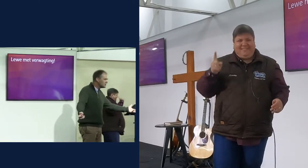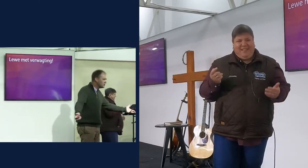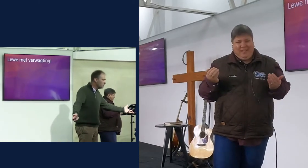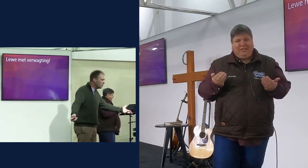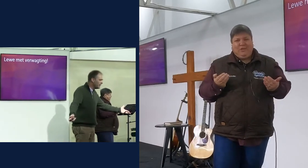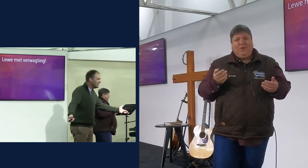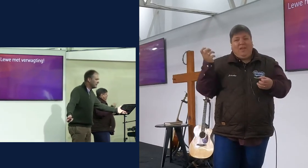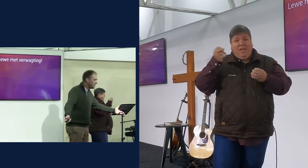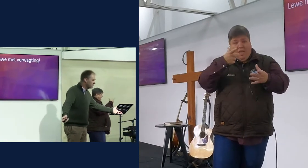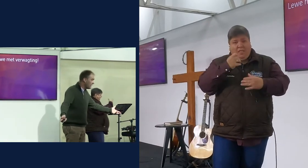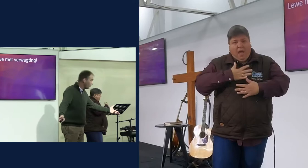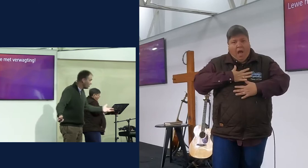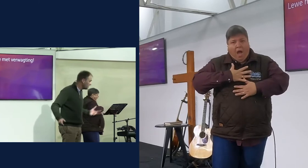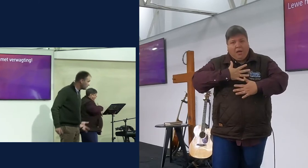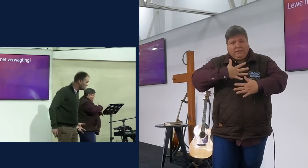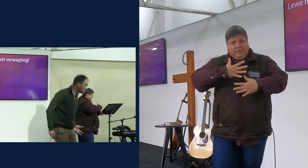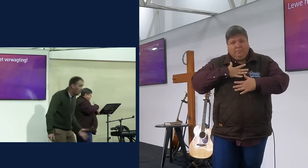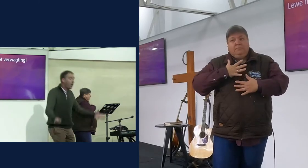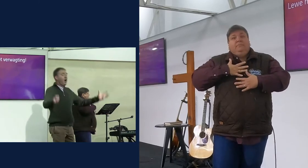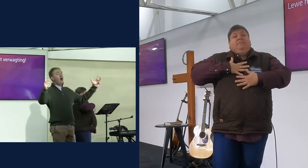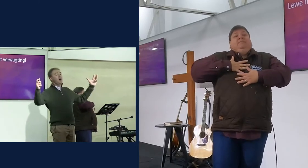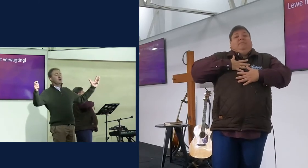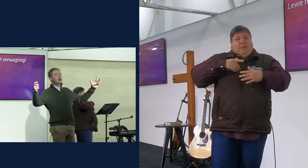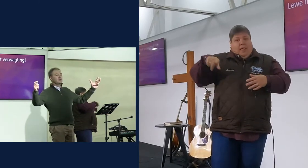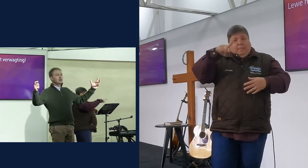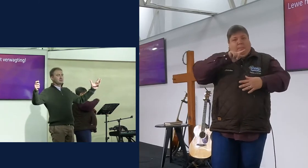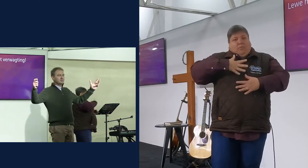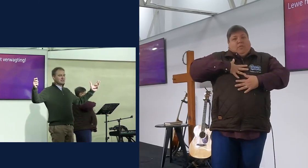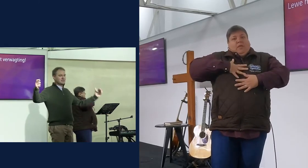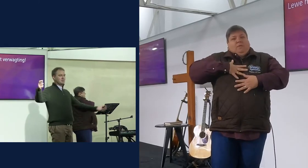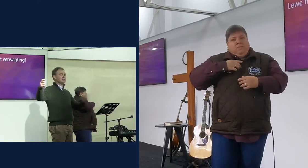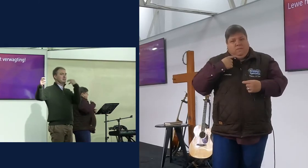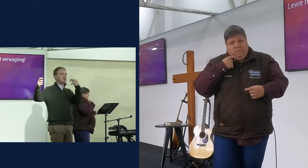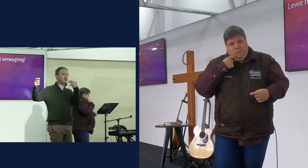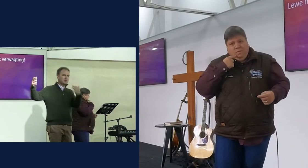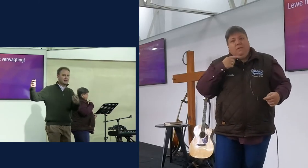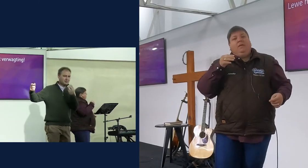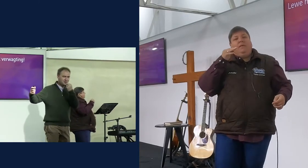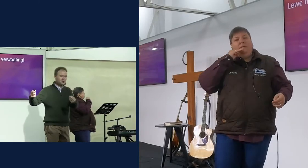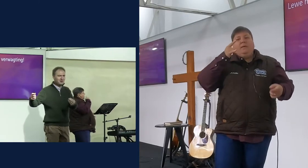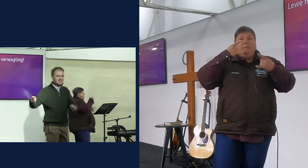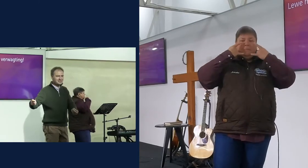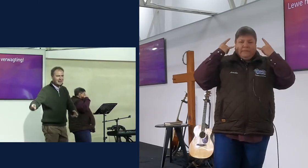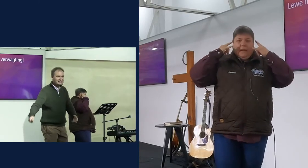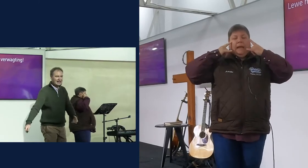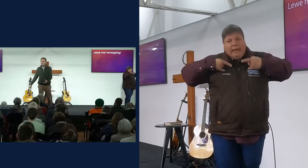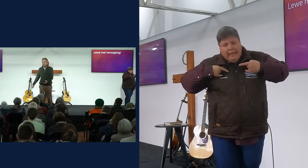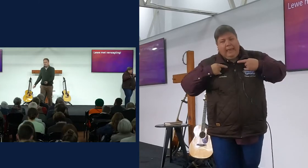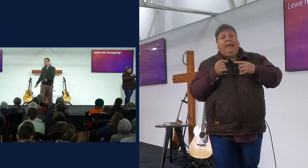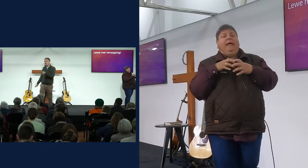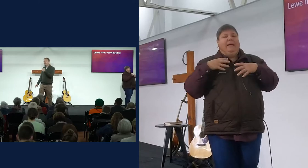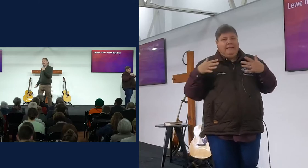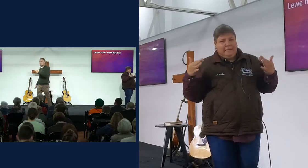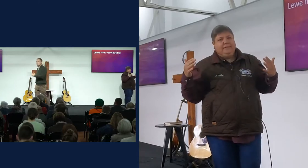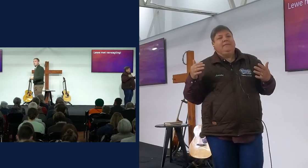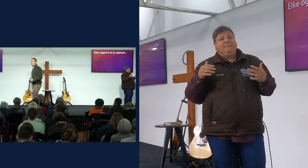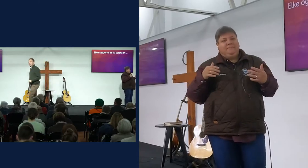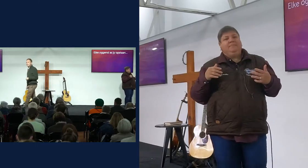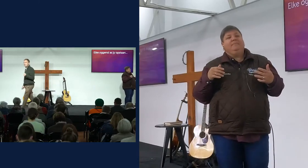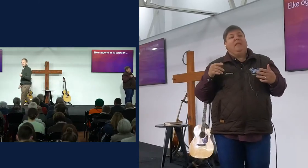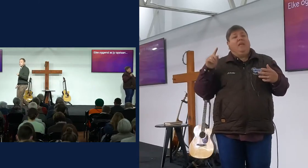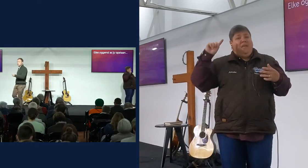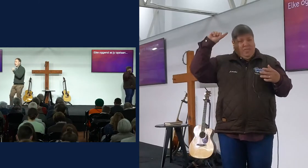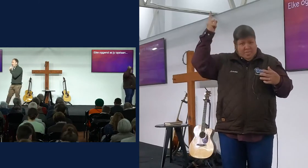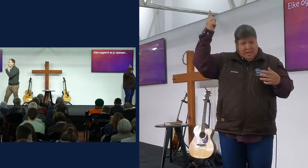solank jy asem in jou long uit, het die heren op plan, hal gauw diep asem, sê die masker nou daar binnen, jy moet jy as jou masker weer uittrek, so, lewe met die